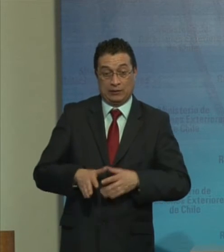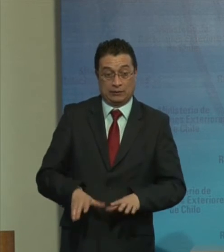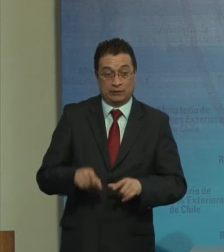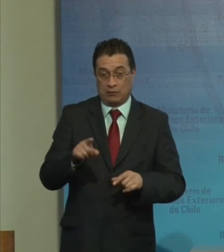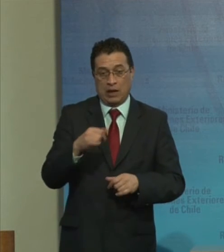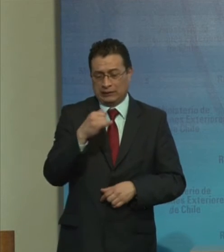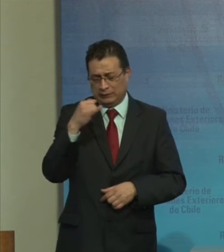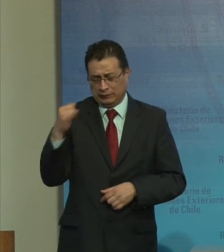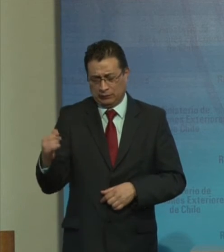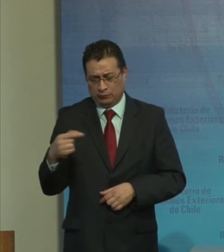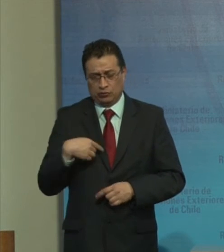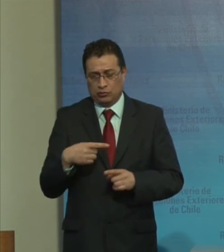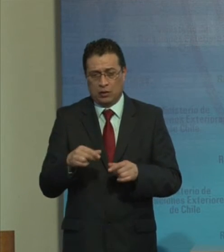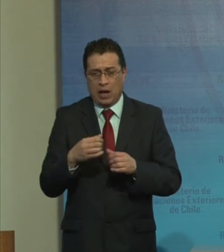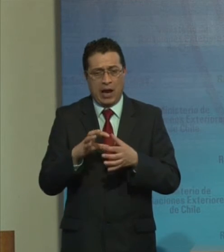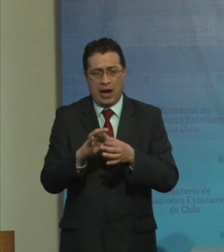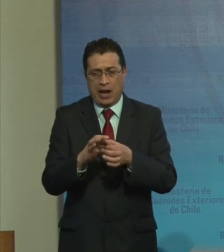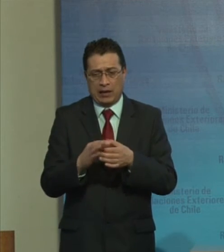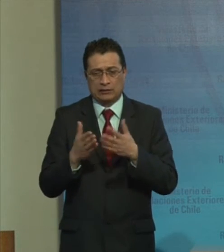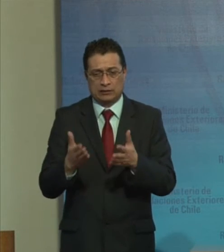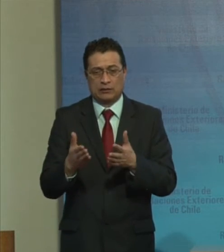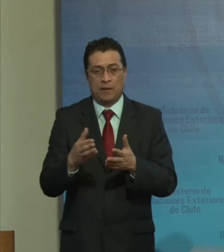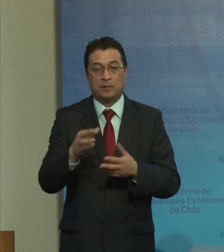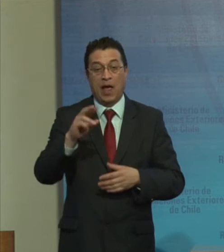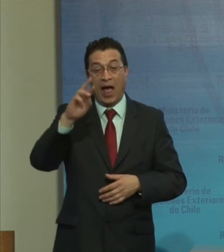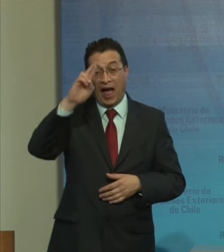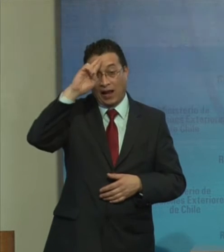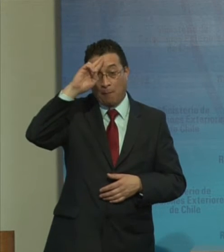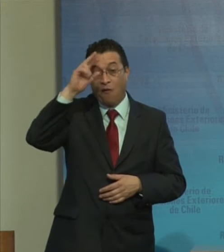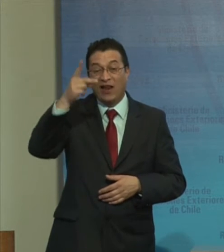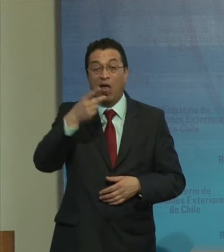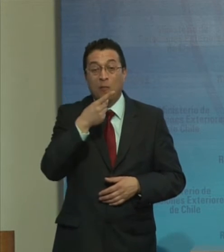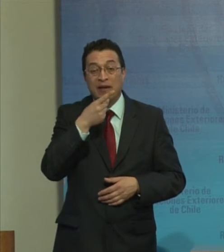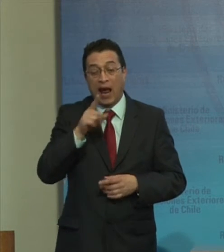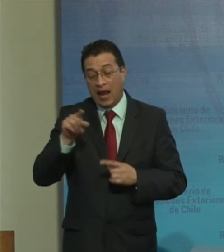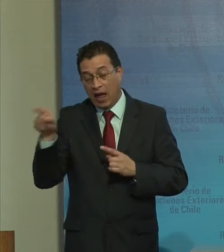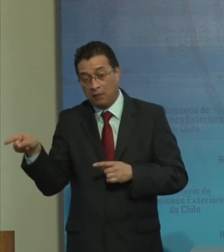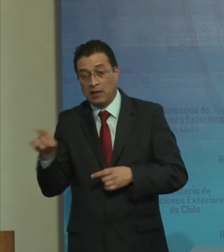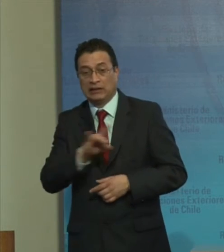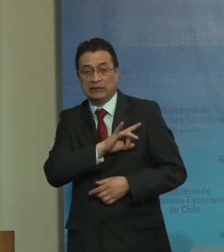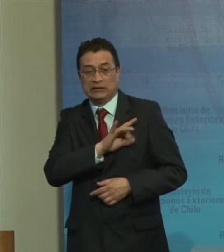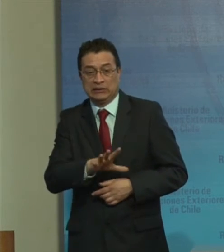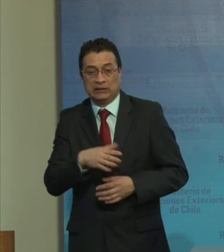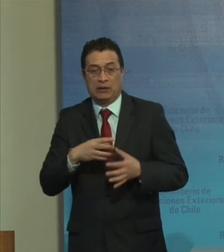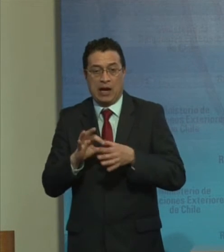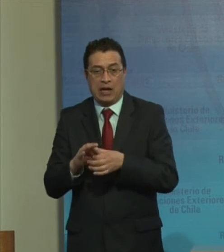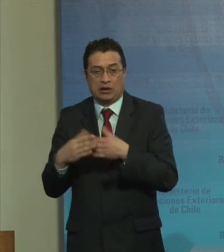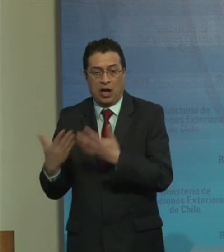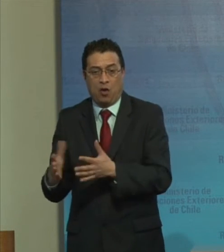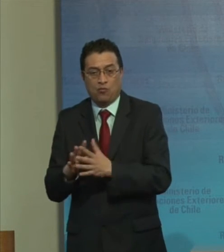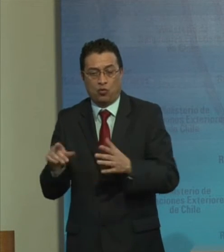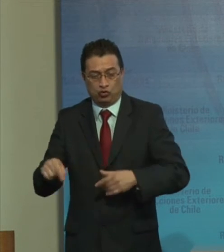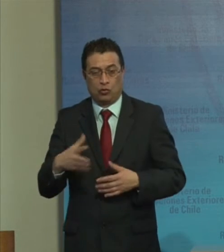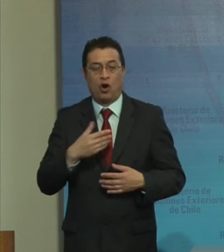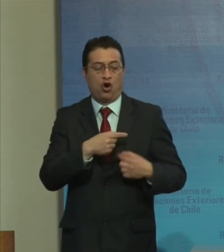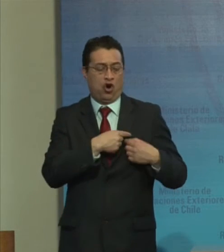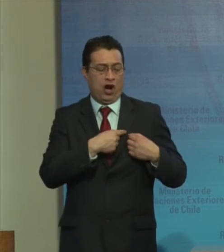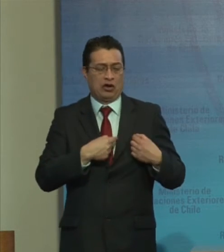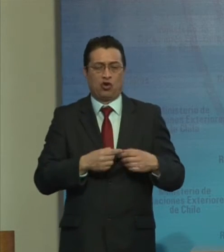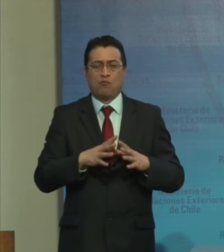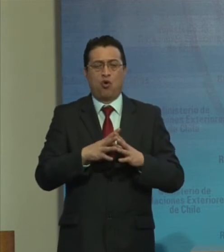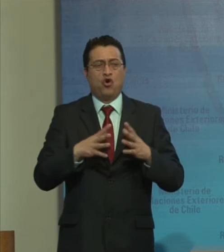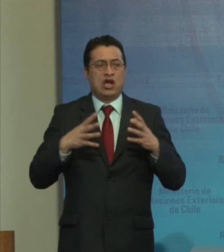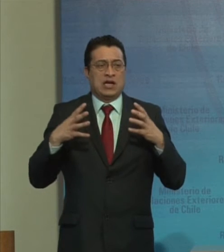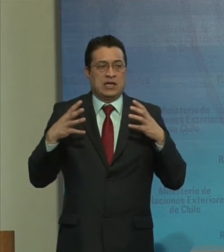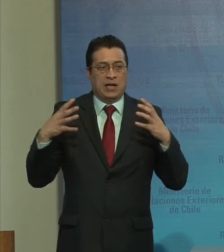Eternamente agradecido La República Dominicana Con Chile Por haber parido Este corazón Tan grande